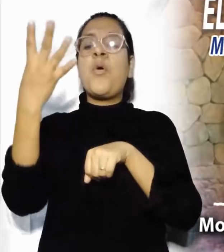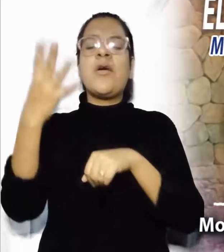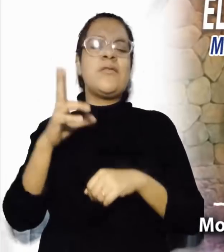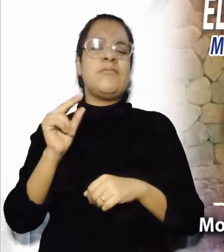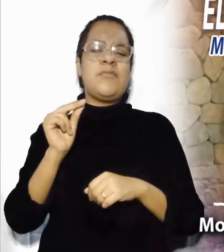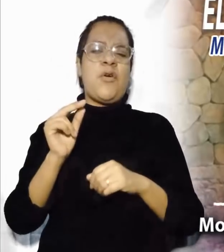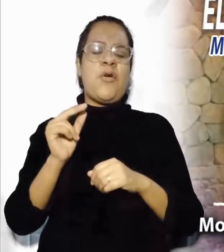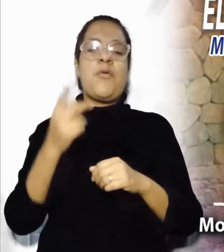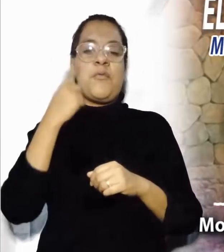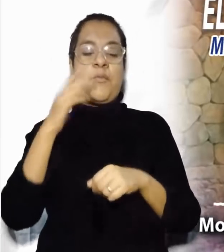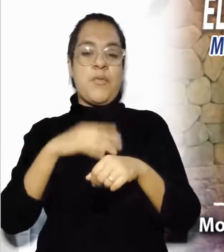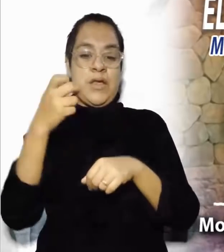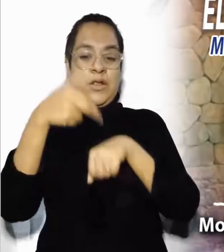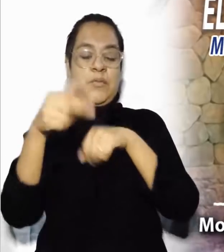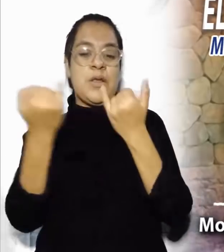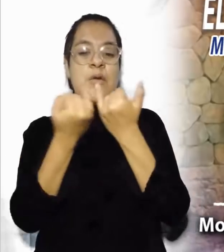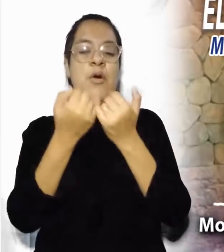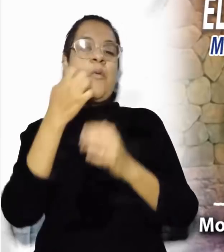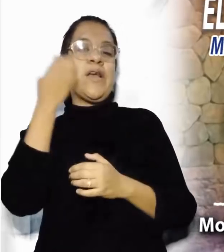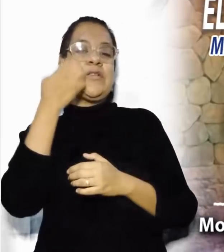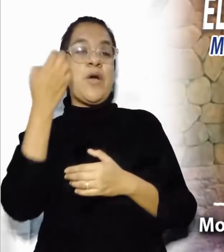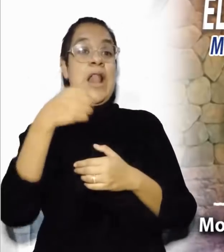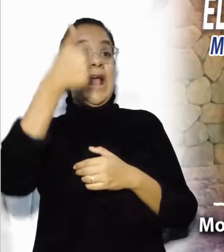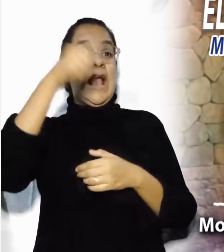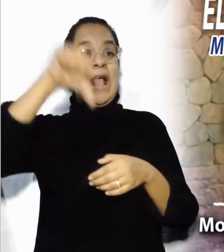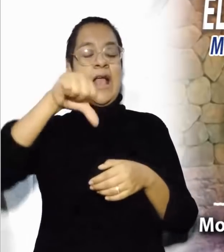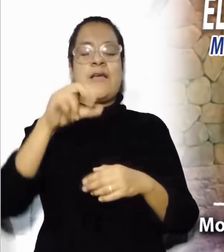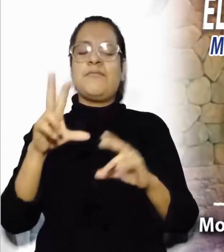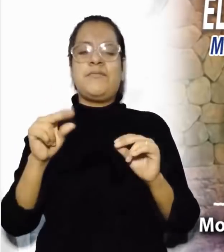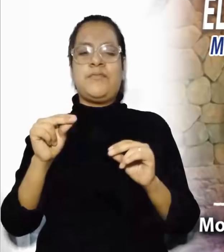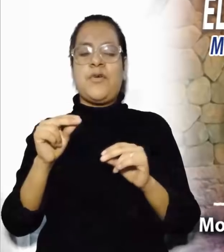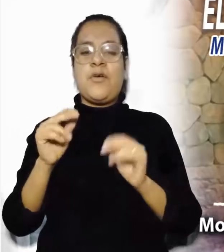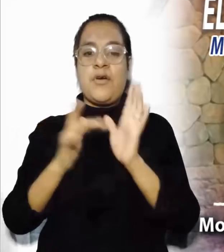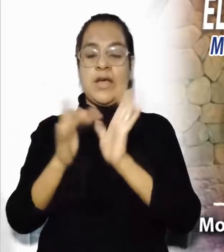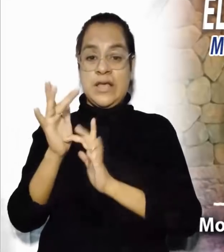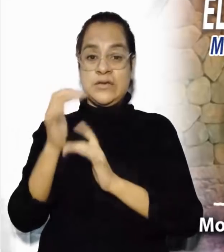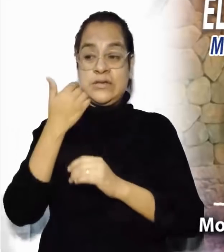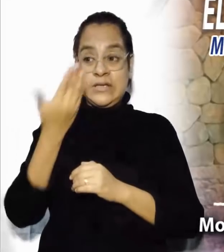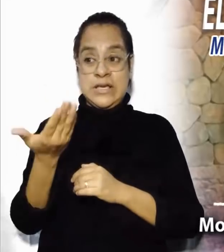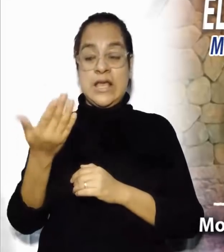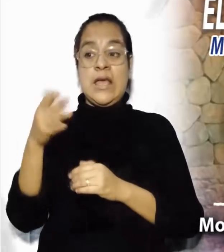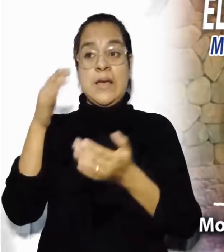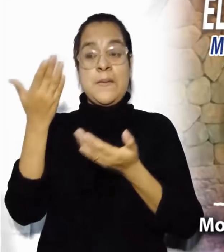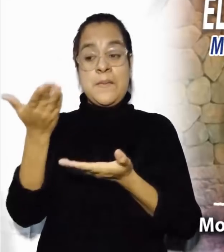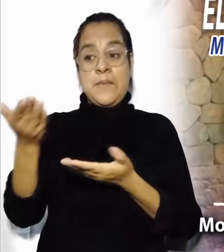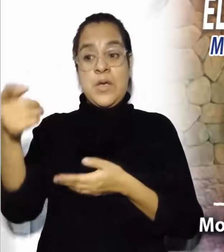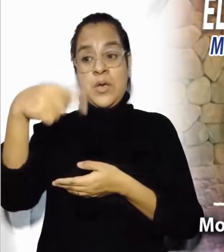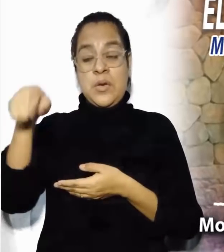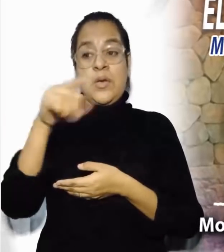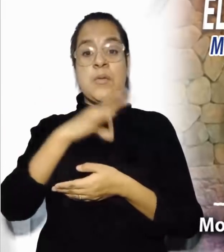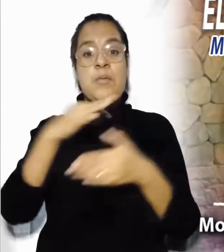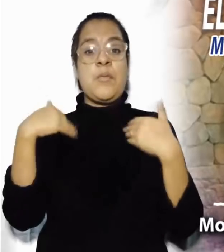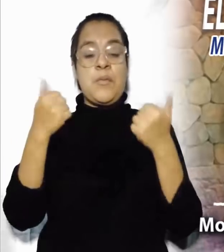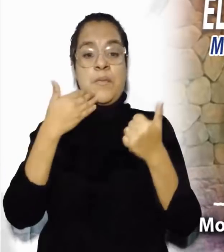como si estuviéramos buscando un promedio para no salir reprobados. Cristo pide y exige coherencia en la vida.